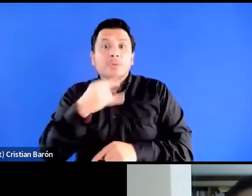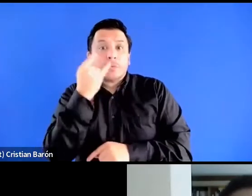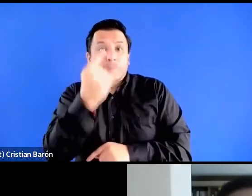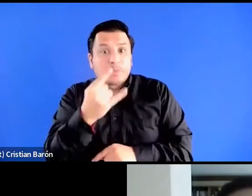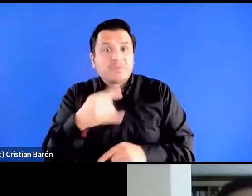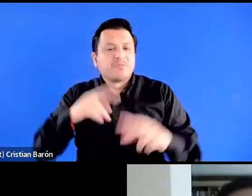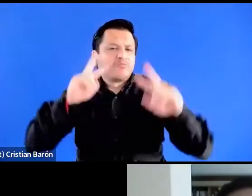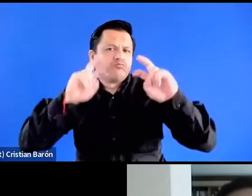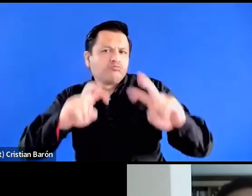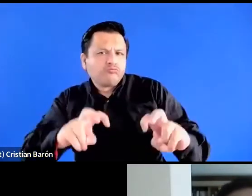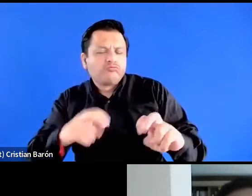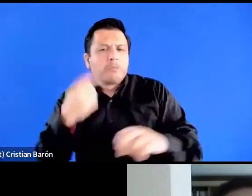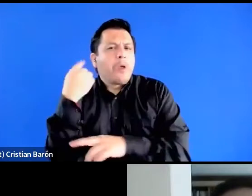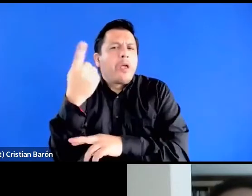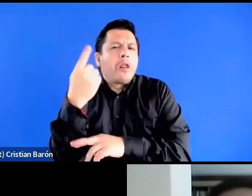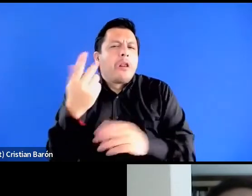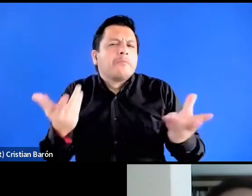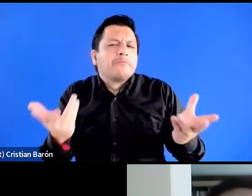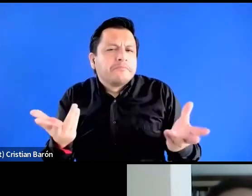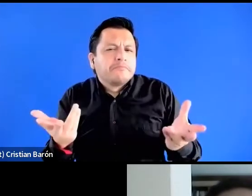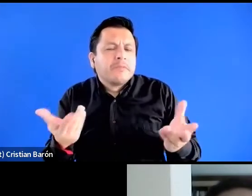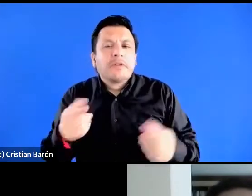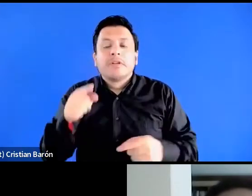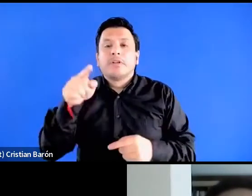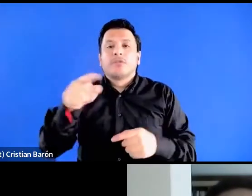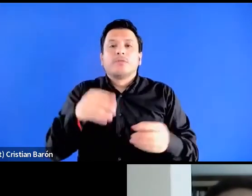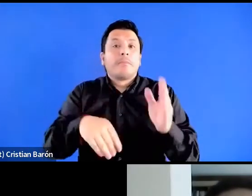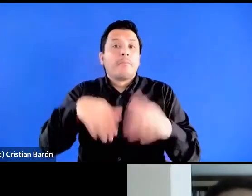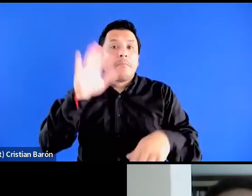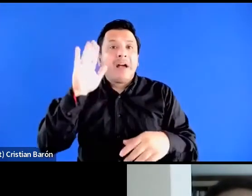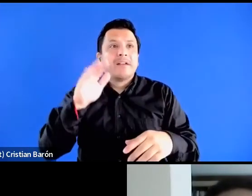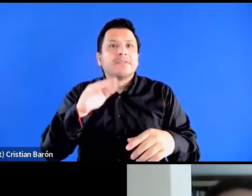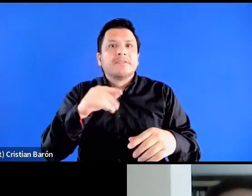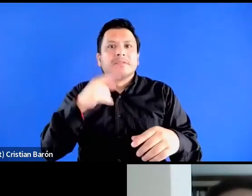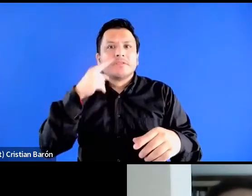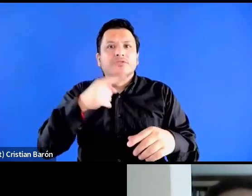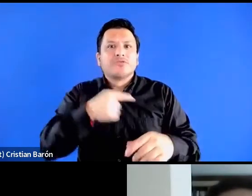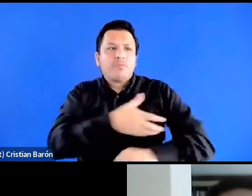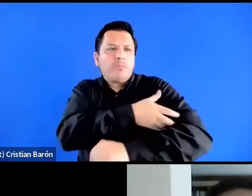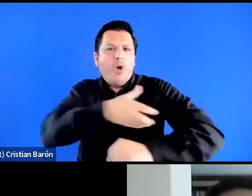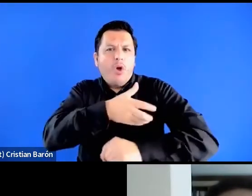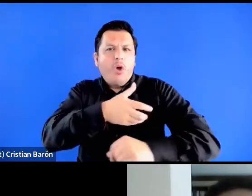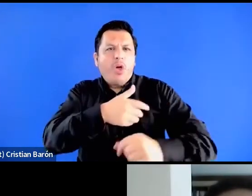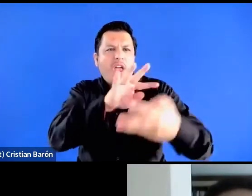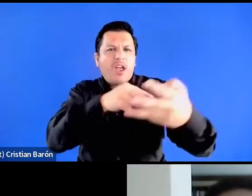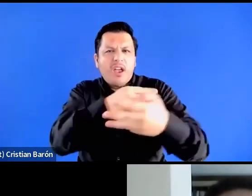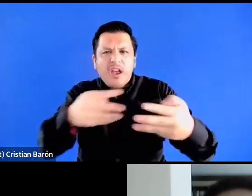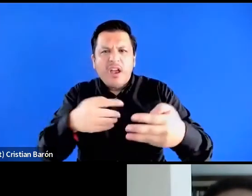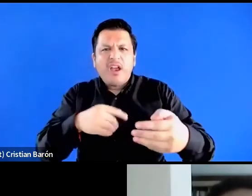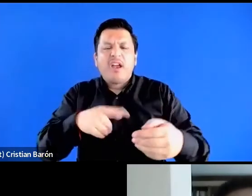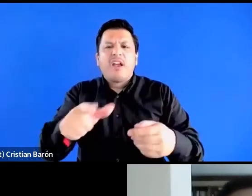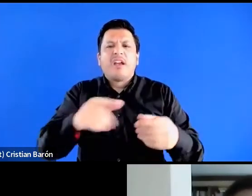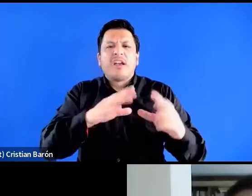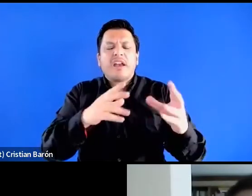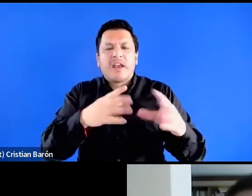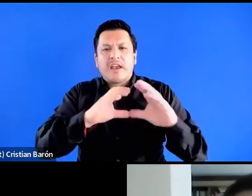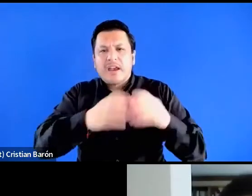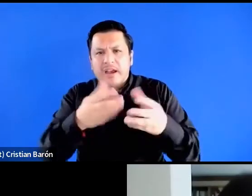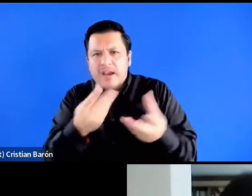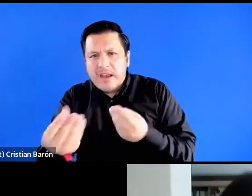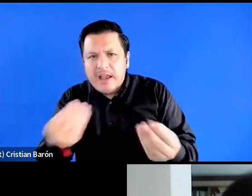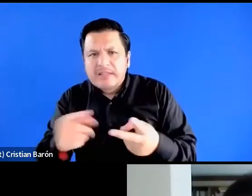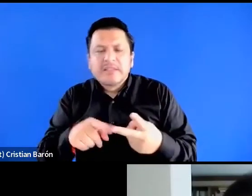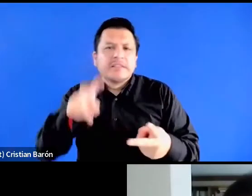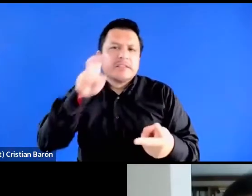políticos son en torno a eliminar la matriz de poder, de raza, clase, sexo, sexualidad.